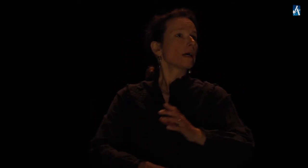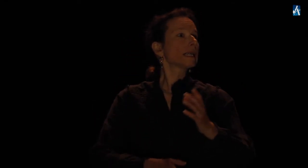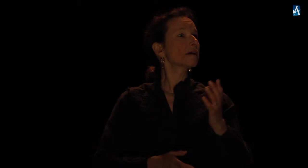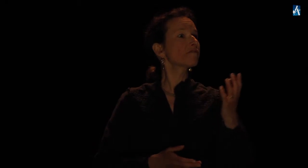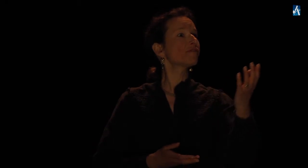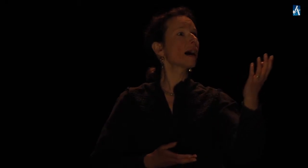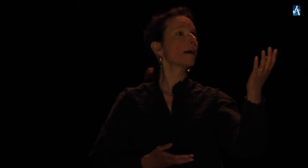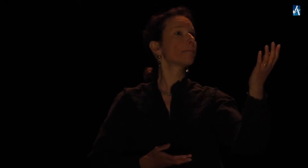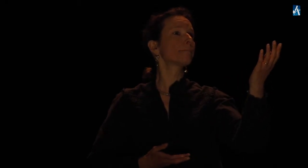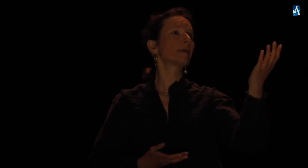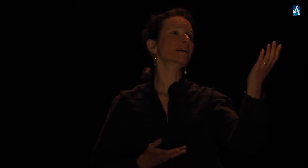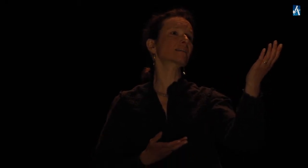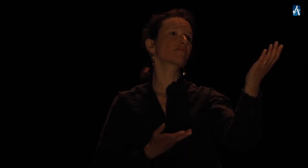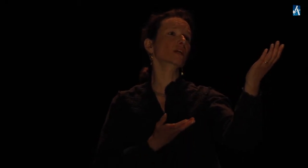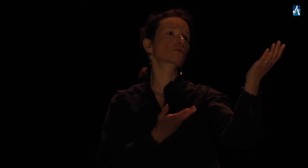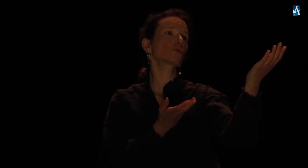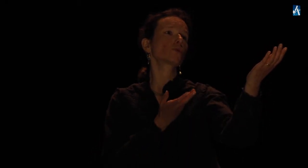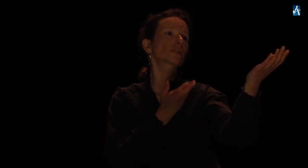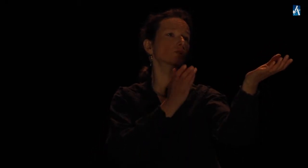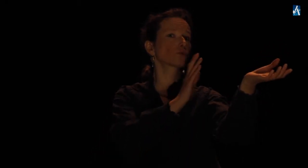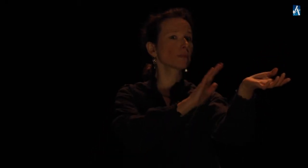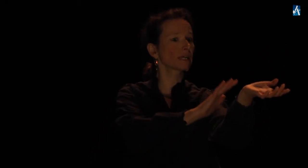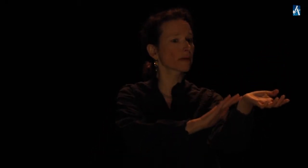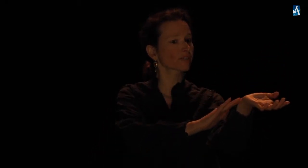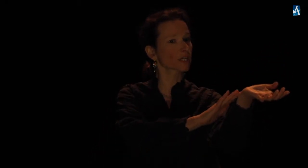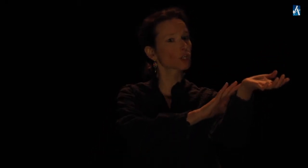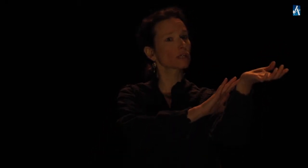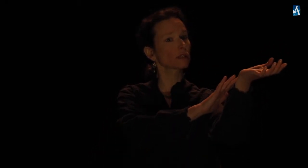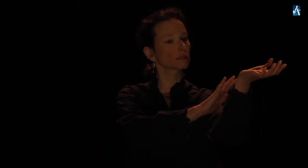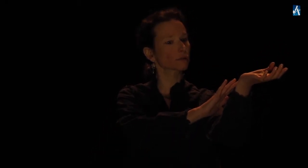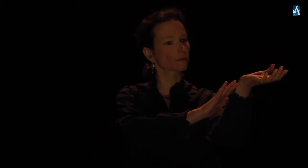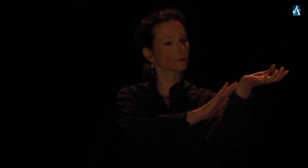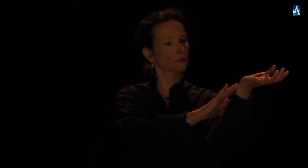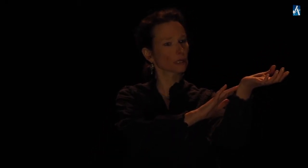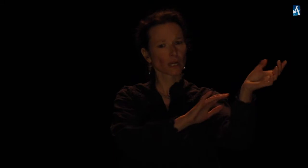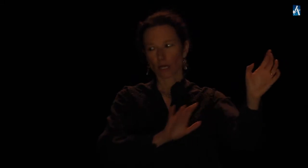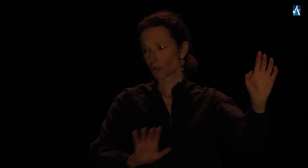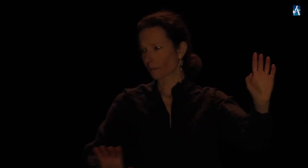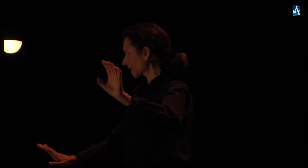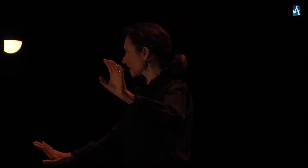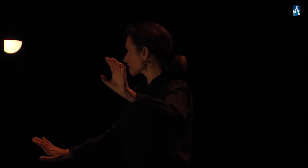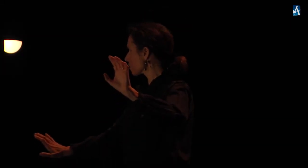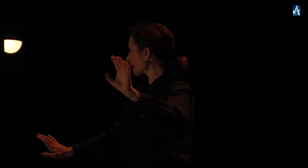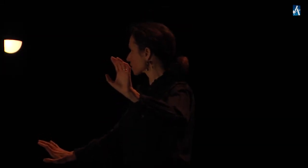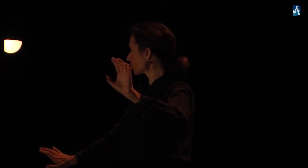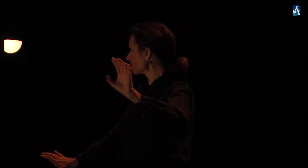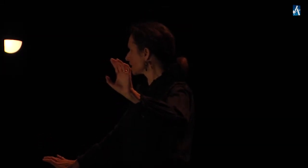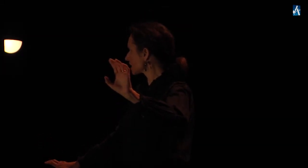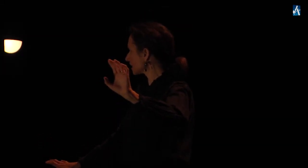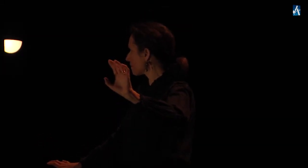L'infâme, par sa vertu, S'est soumis ma franchise, Le prince, par son vie, S'en